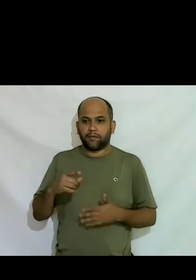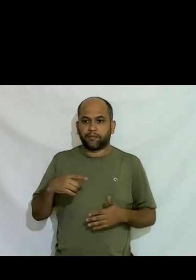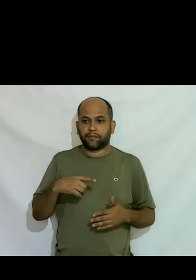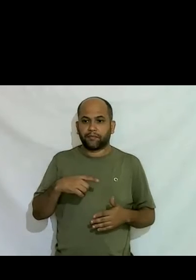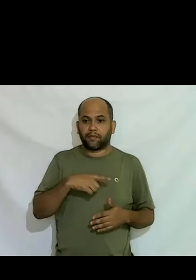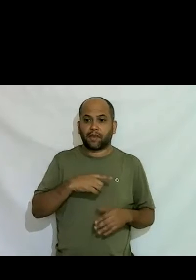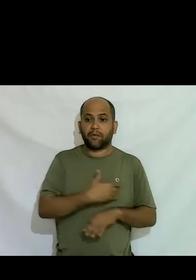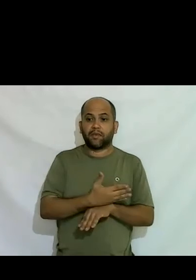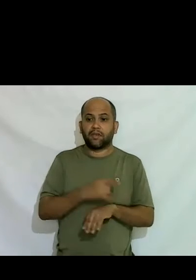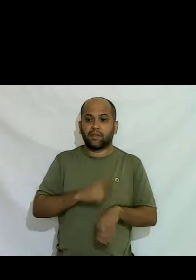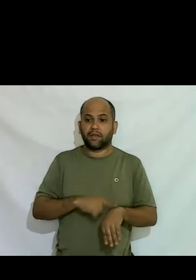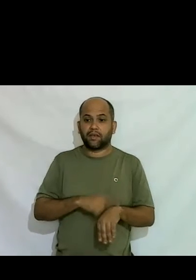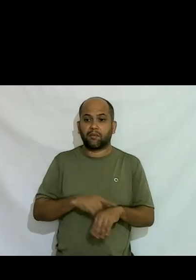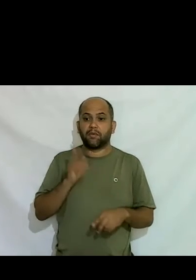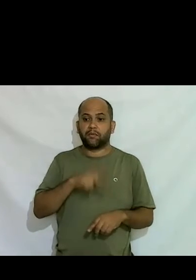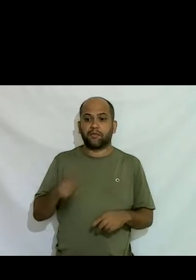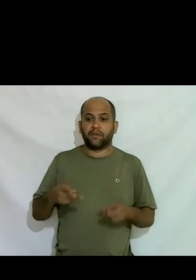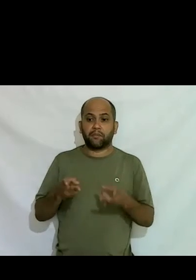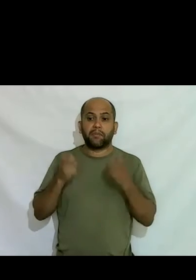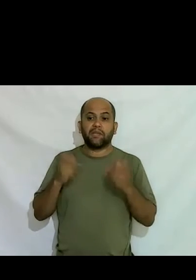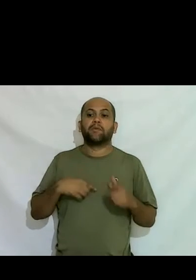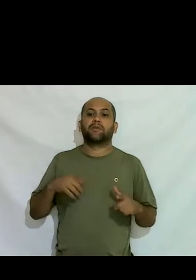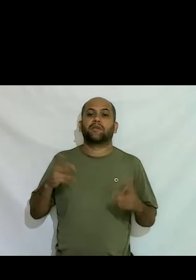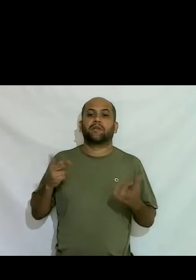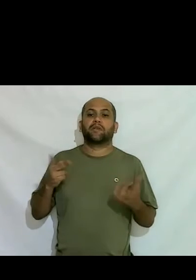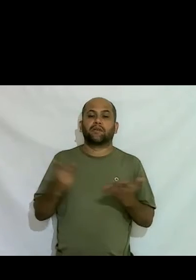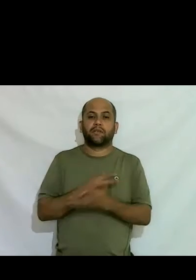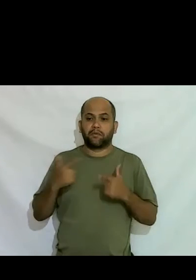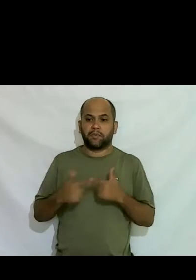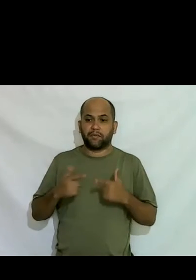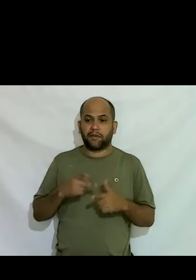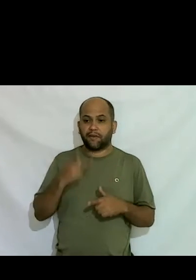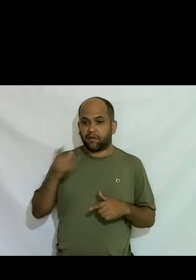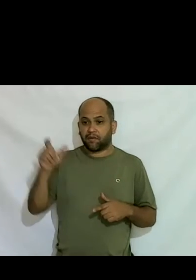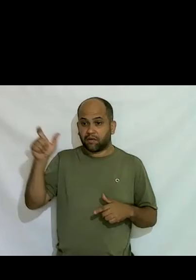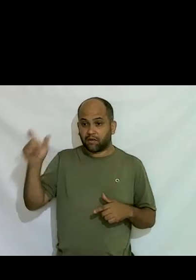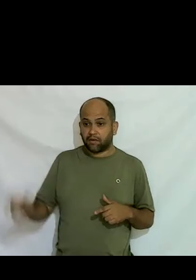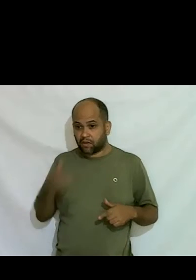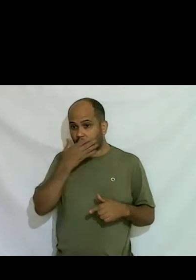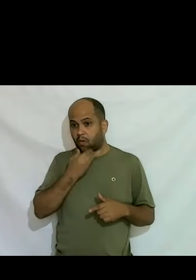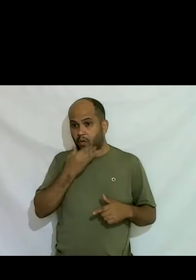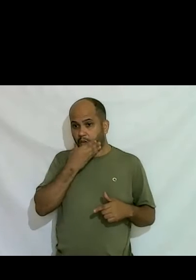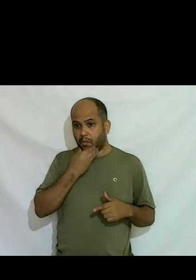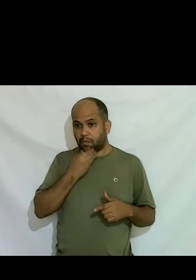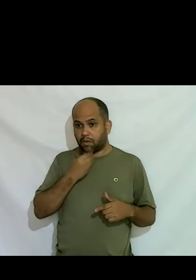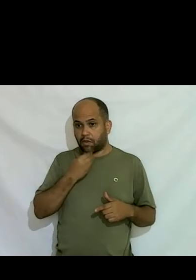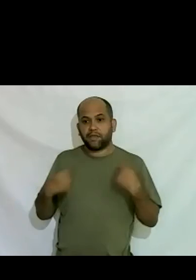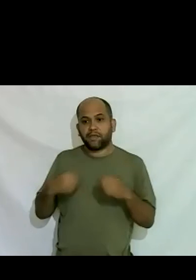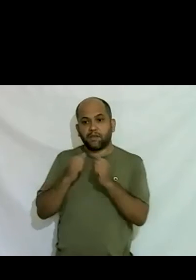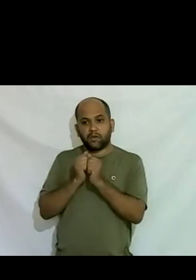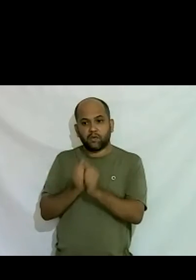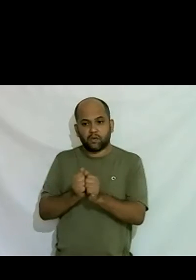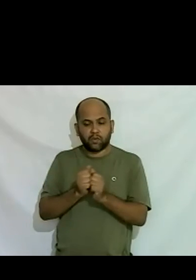professora percebeu que aquilo estava virando um problema e disse pra mim você é um menino você tem que ficar com os